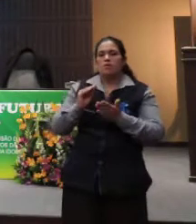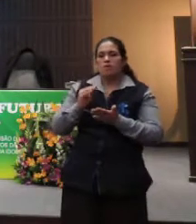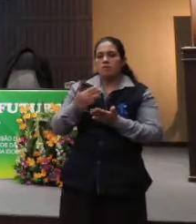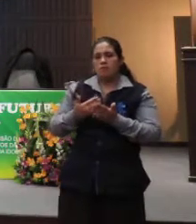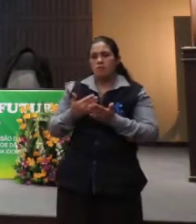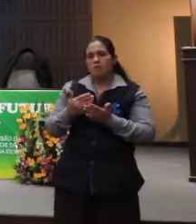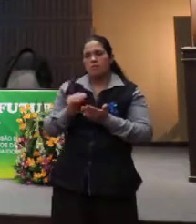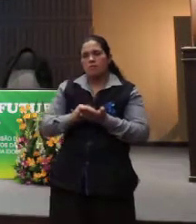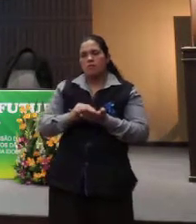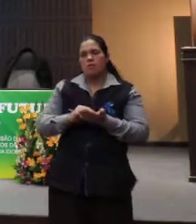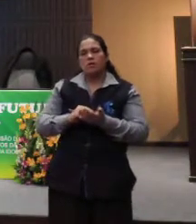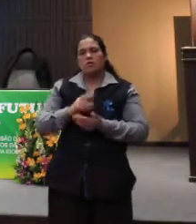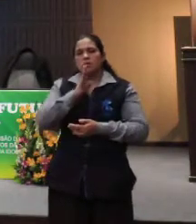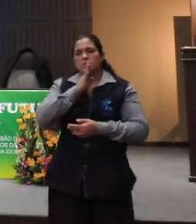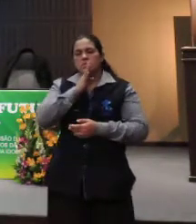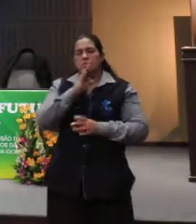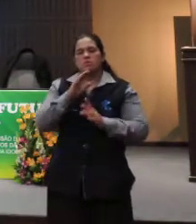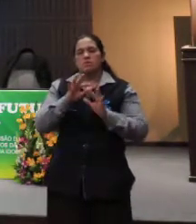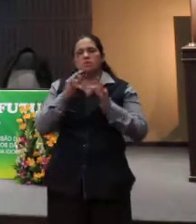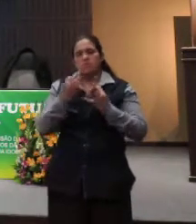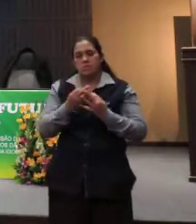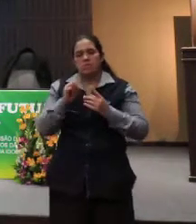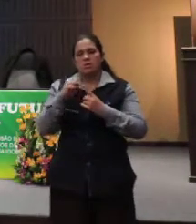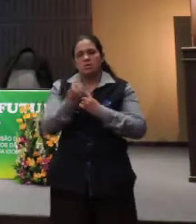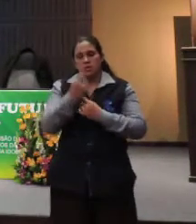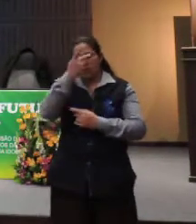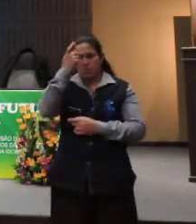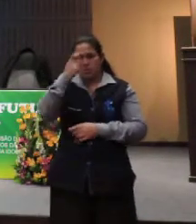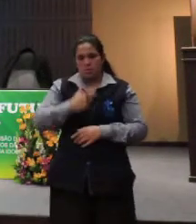do estado, da sociedade e da própria pessoa.